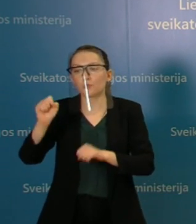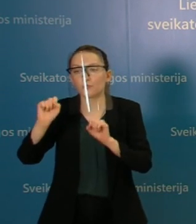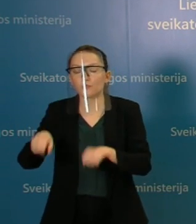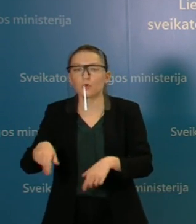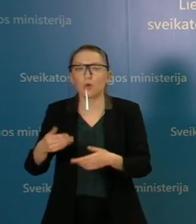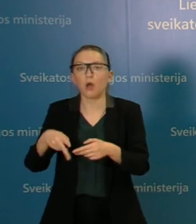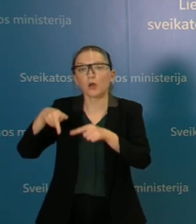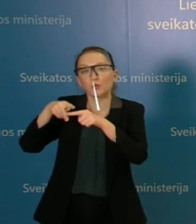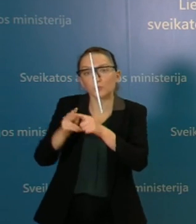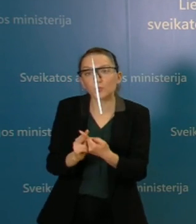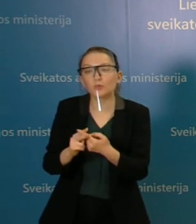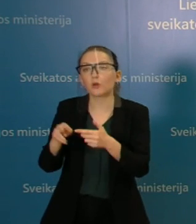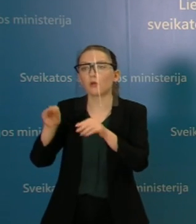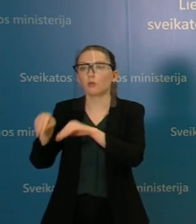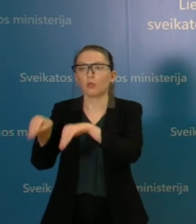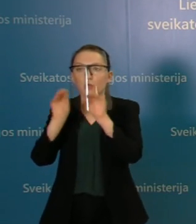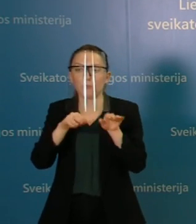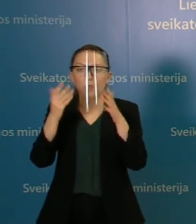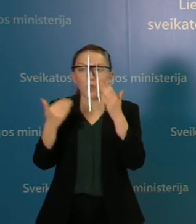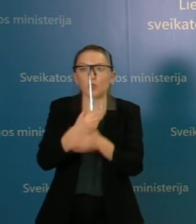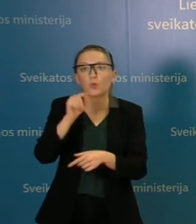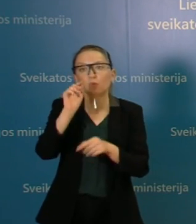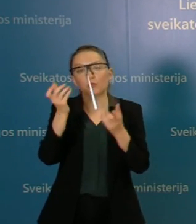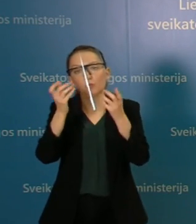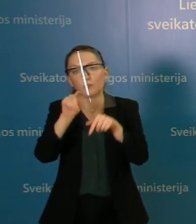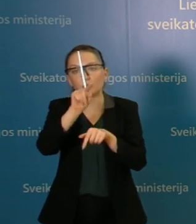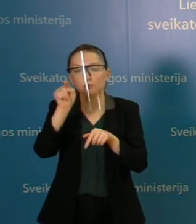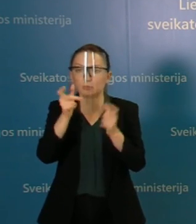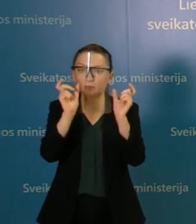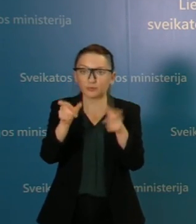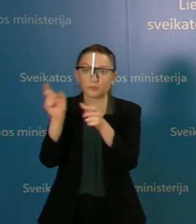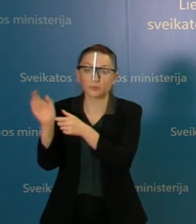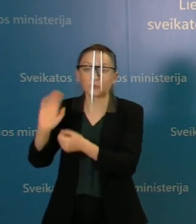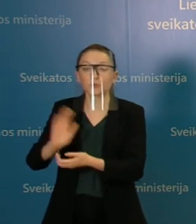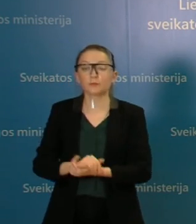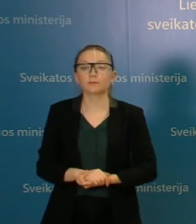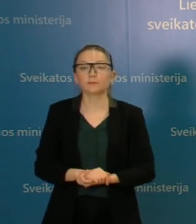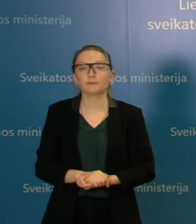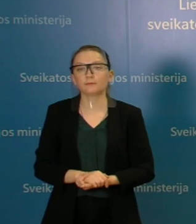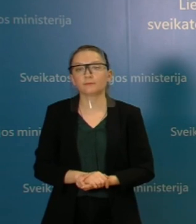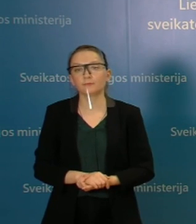anksčiau nutrauktas karantinas arba kad bus naujų savivaldybių, kuriuose bus jis paskeltas kitą savaitę? Dėk.